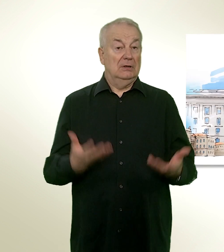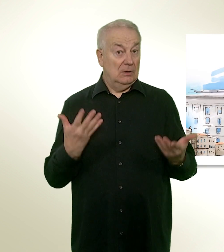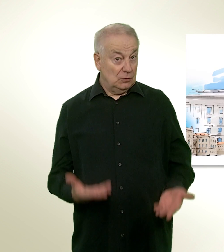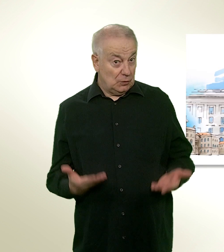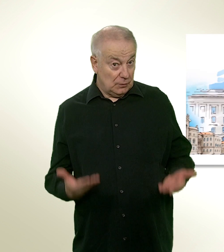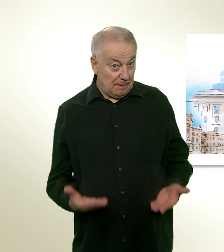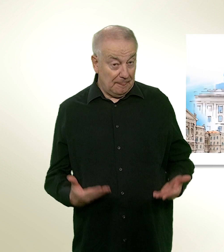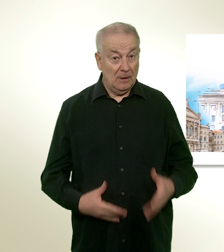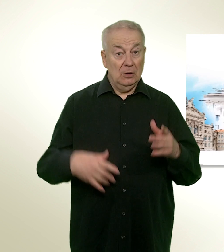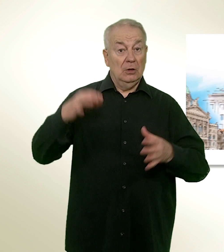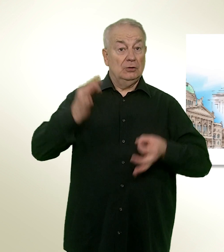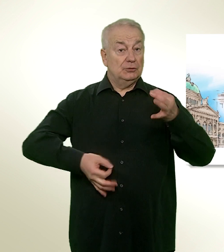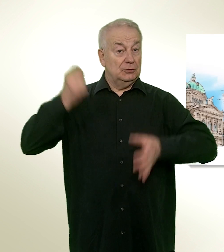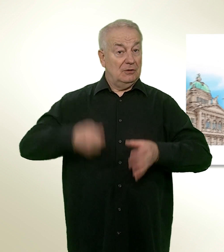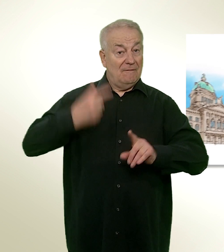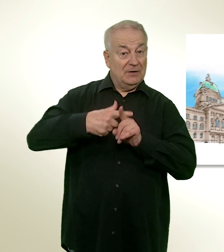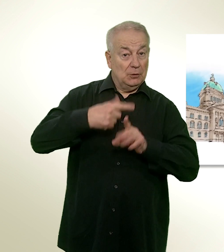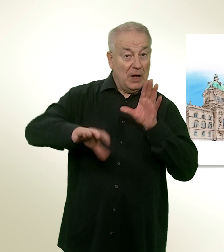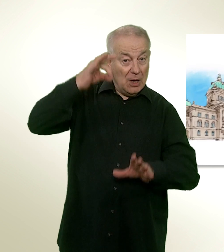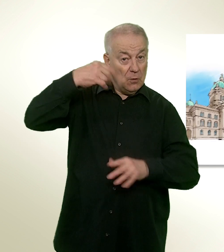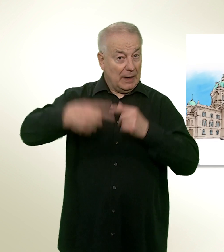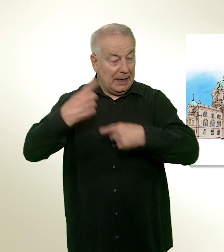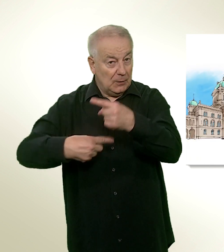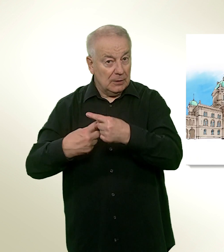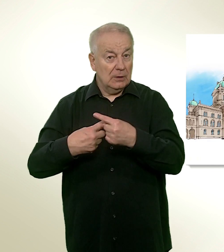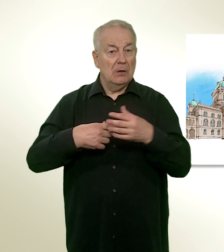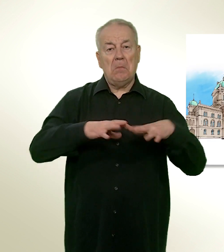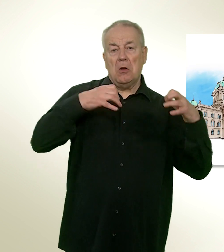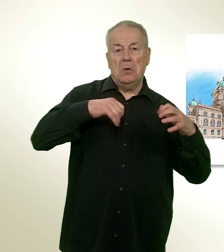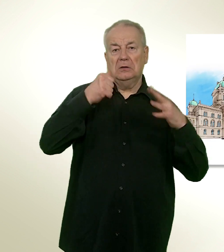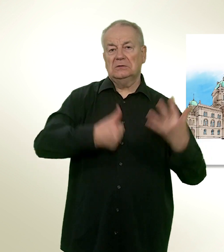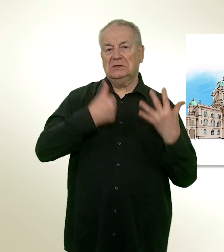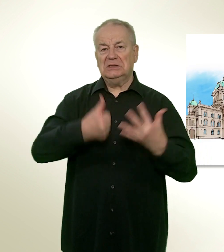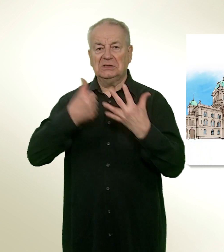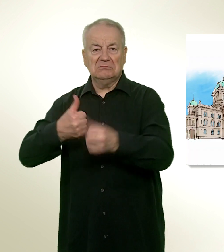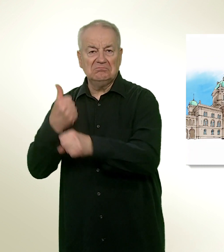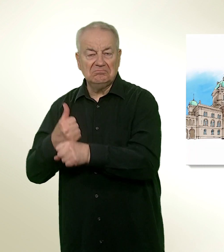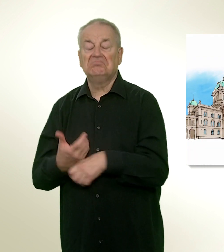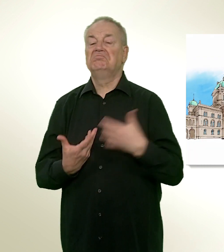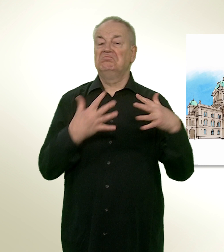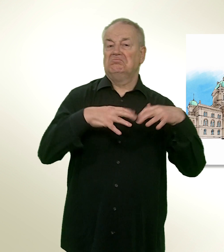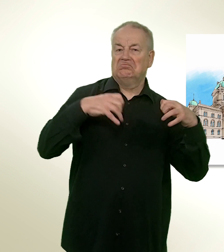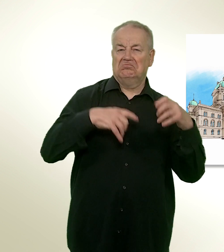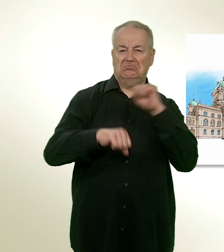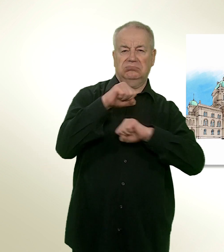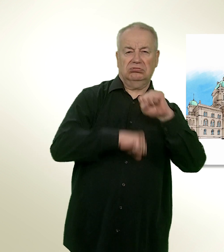les juges fédéraux sont élus ou réélus par le Parlement tous les six ans. Le Parlement fait en sorte, de sa propre initiative,